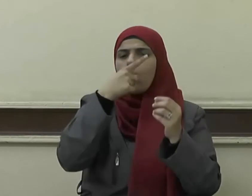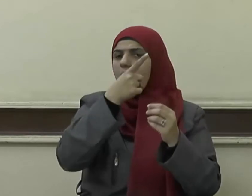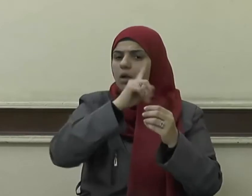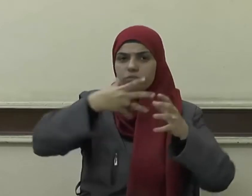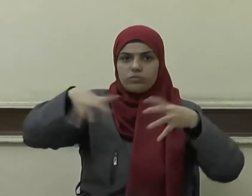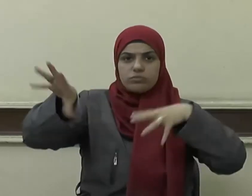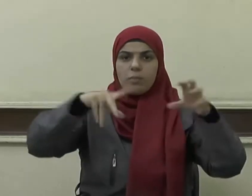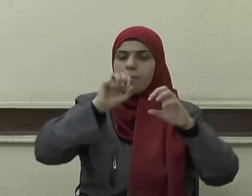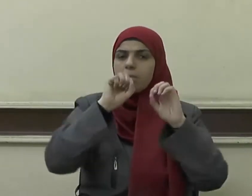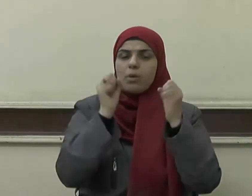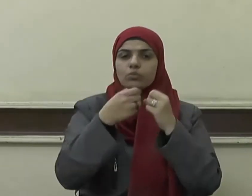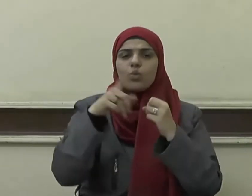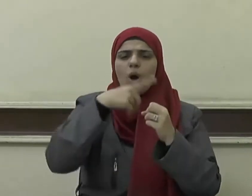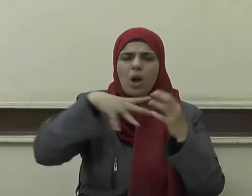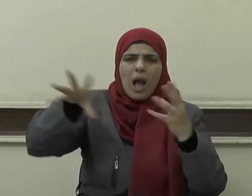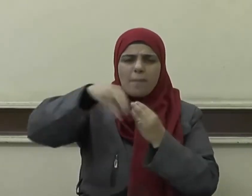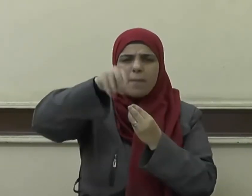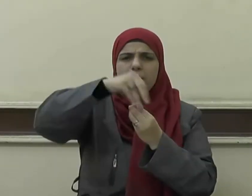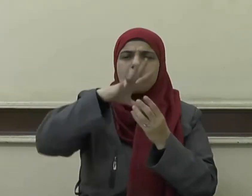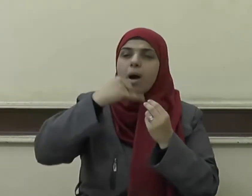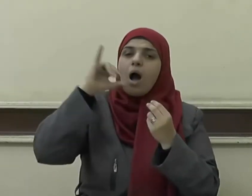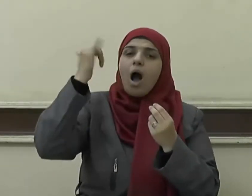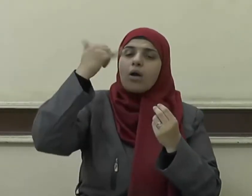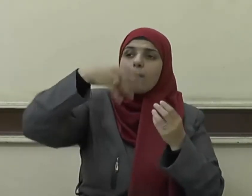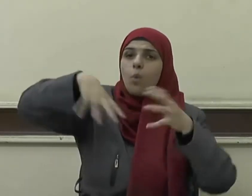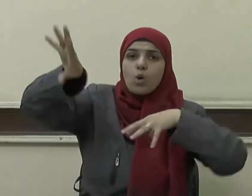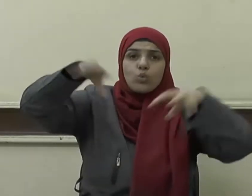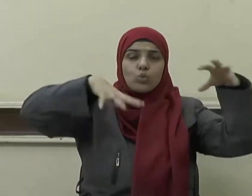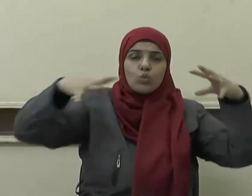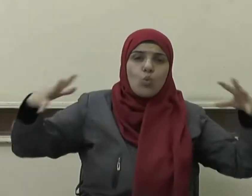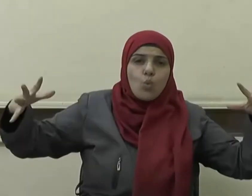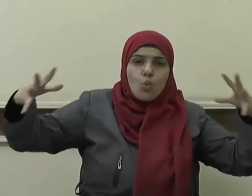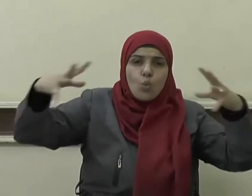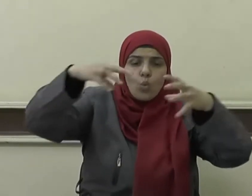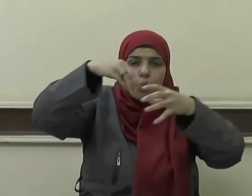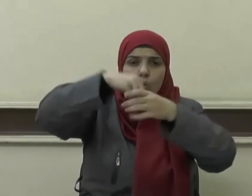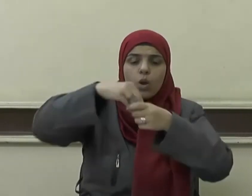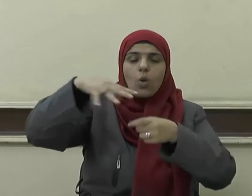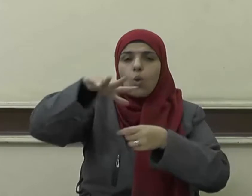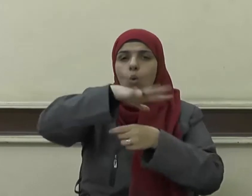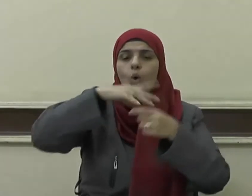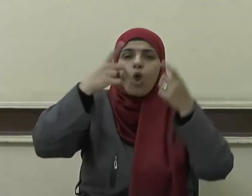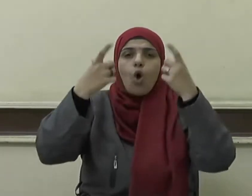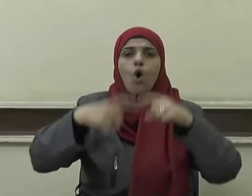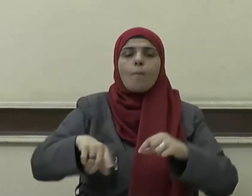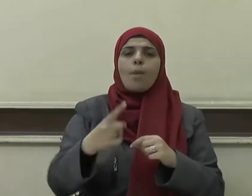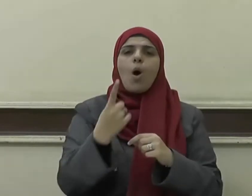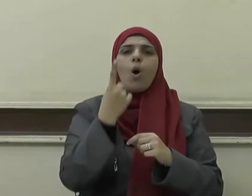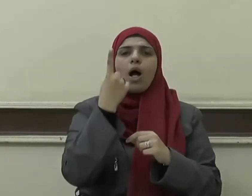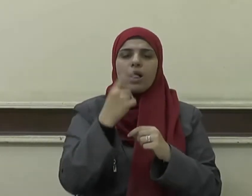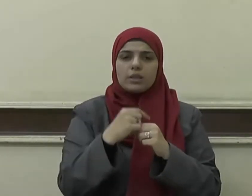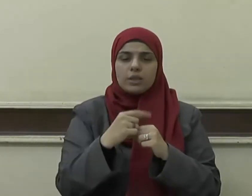المتنافرين وجعلهم أمة واحدة وآخى بينهم بأخوة الإيمان